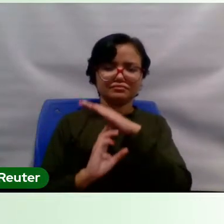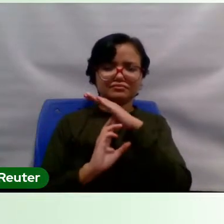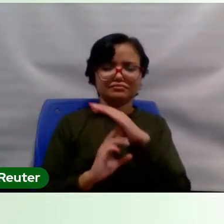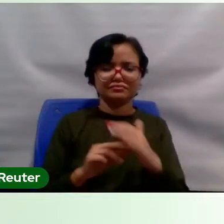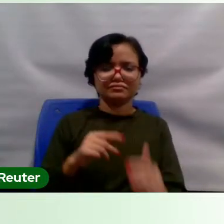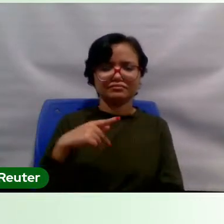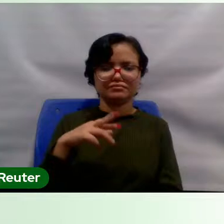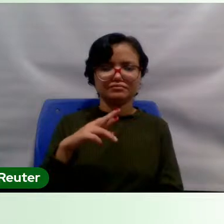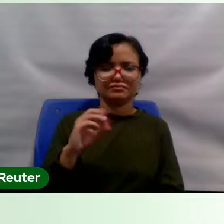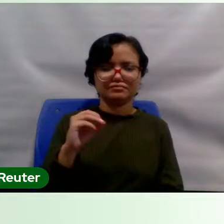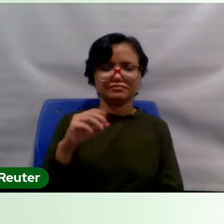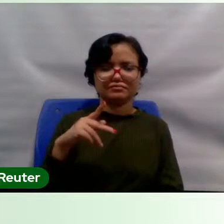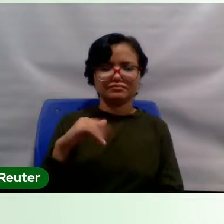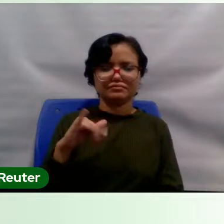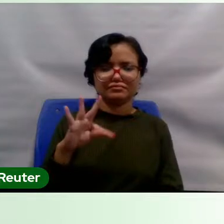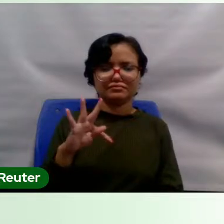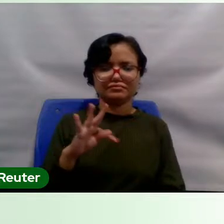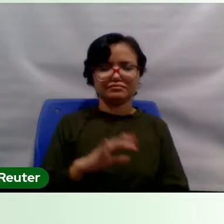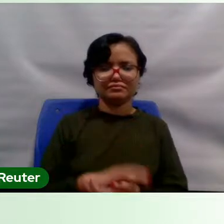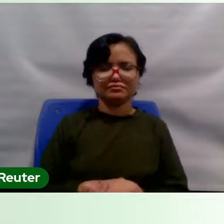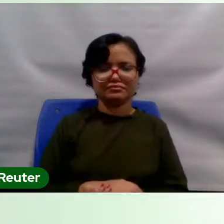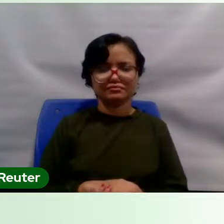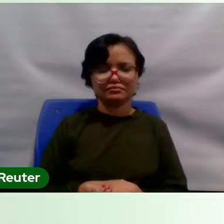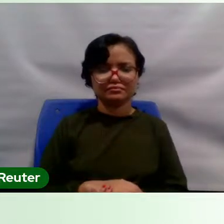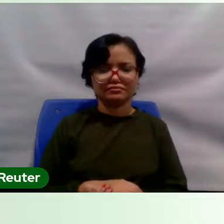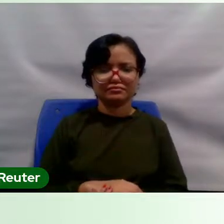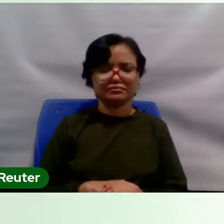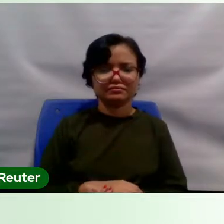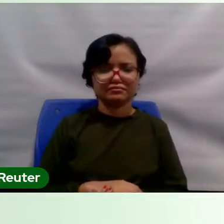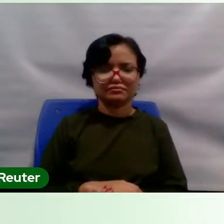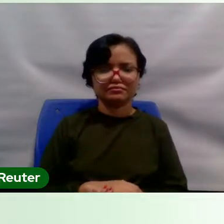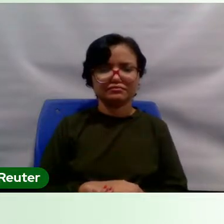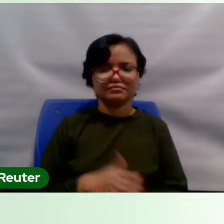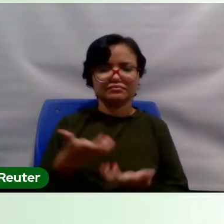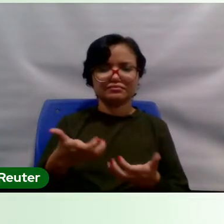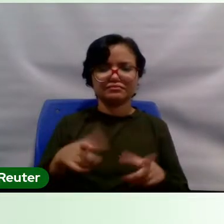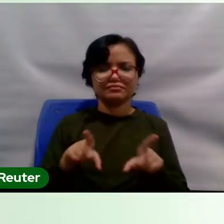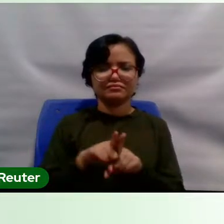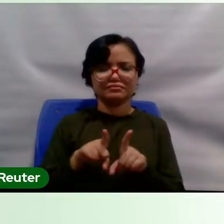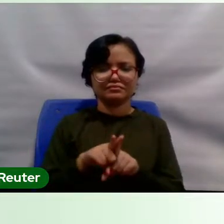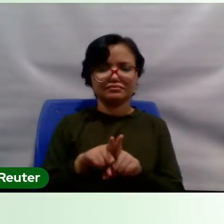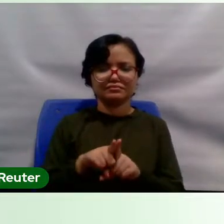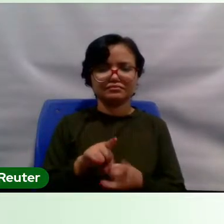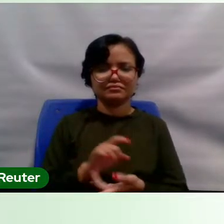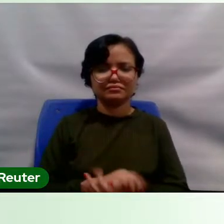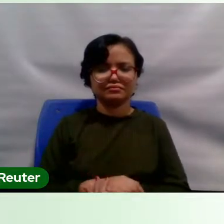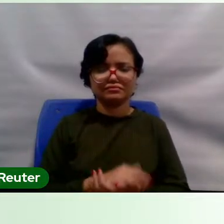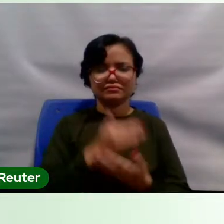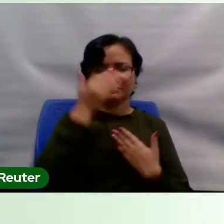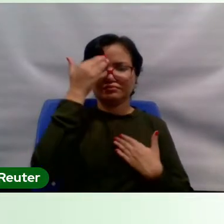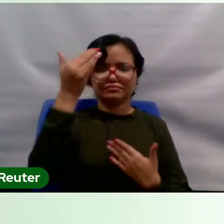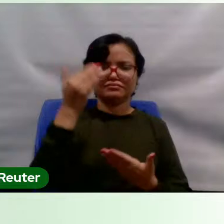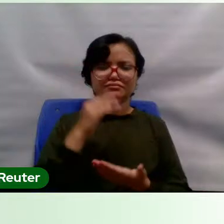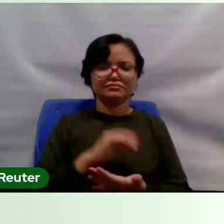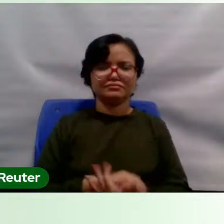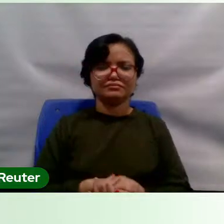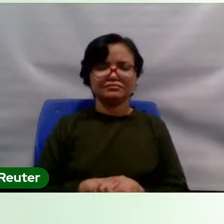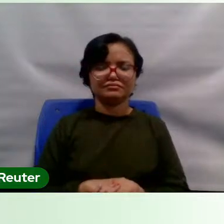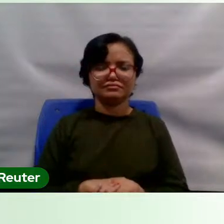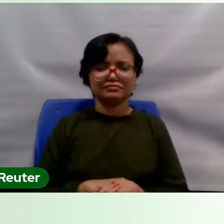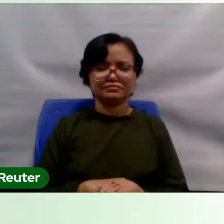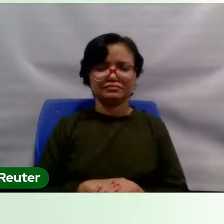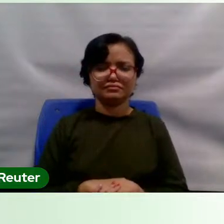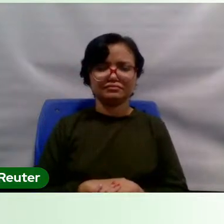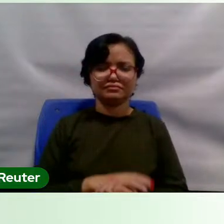da pró-reitoria de pesquisa, né? E gostaria muito também de agradecer ao